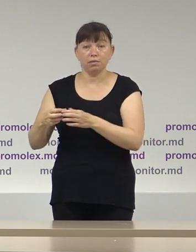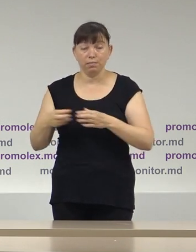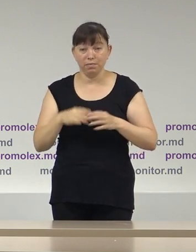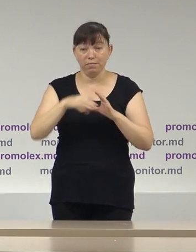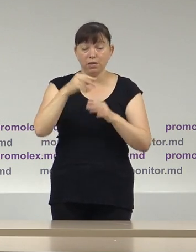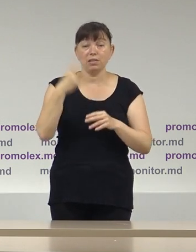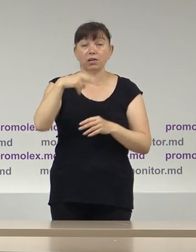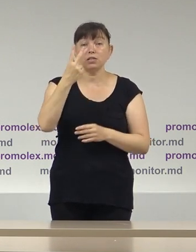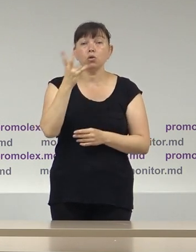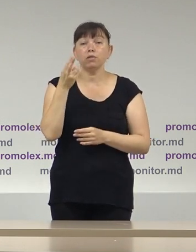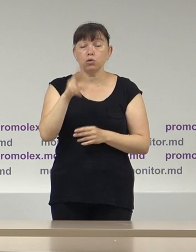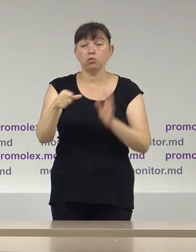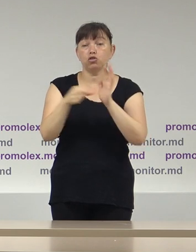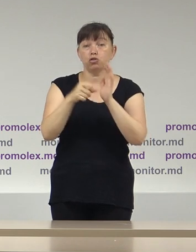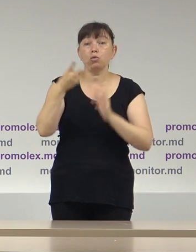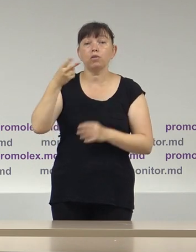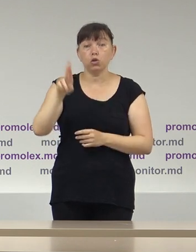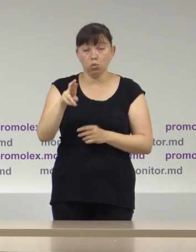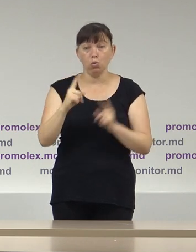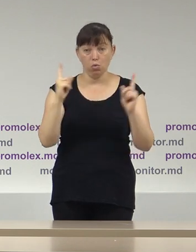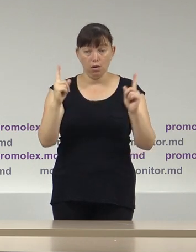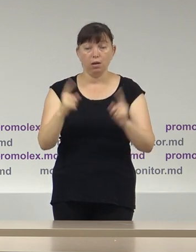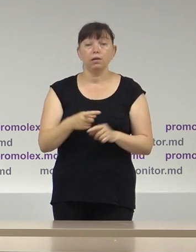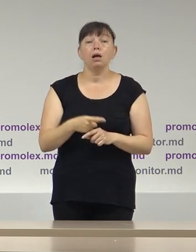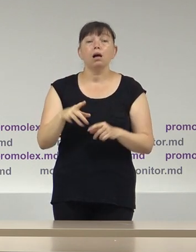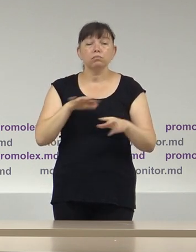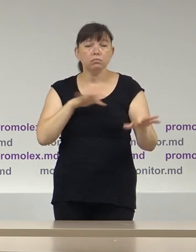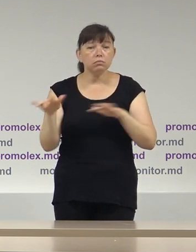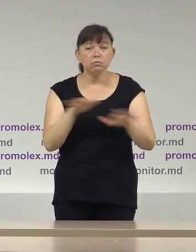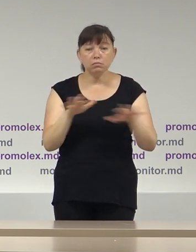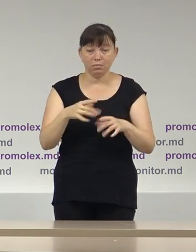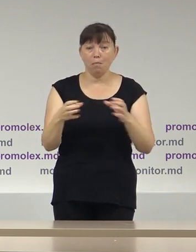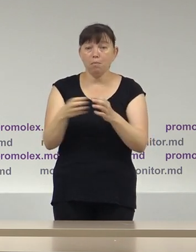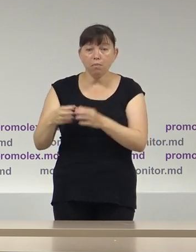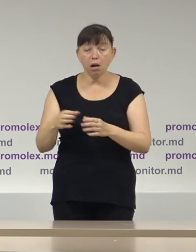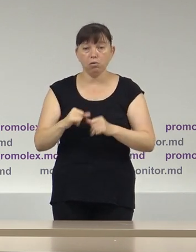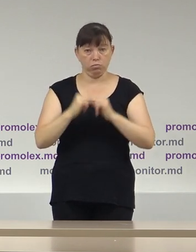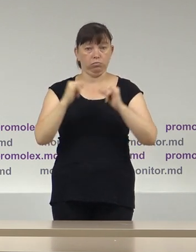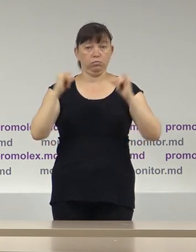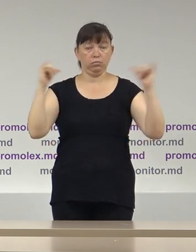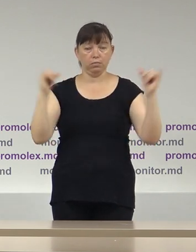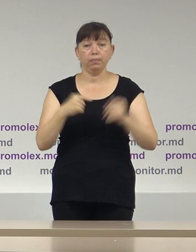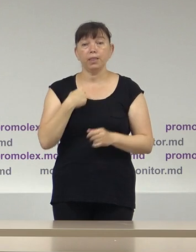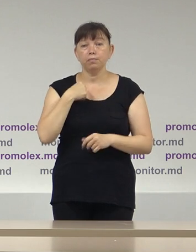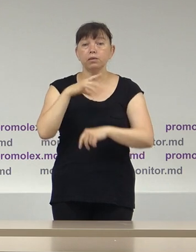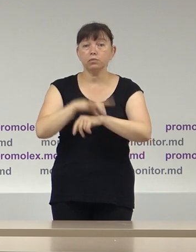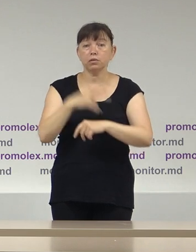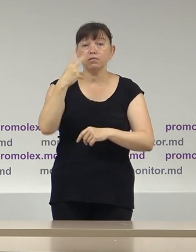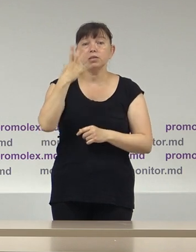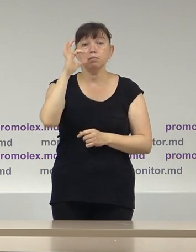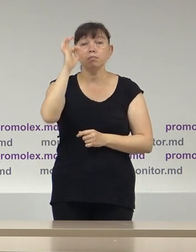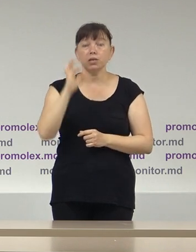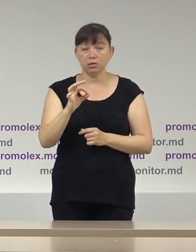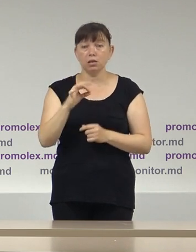22 iunie, 6 iulie, activismul concurenților a crescut continuu. Noi am constatat cu 25